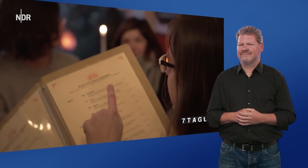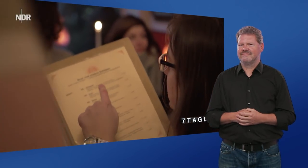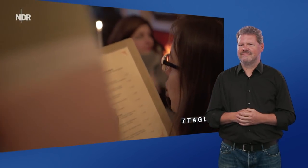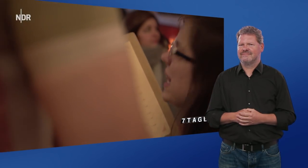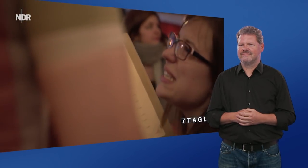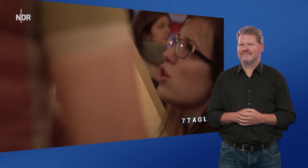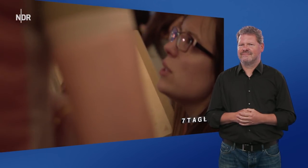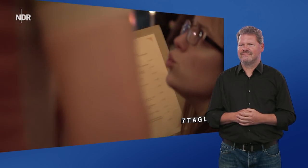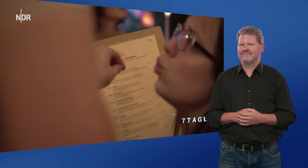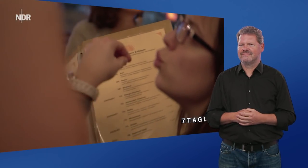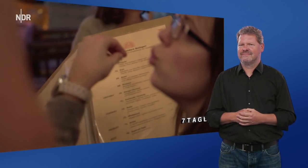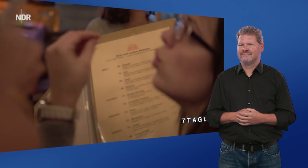Können Sie nicht haben? Ja.